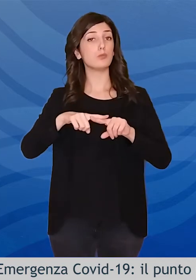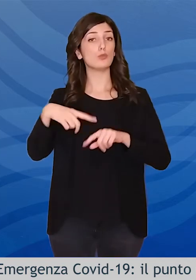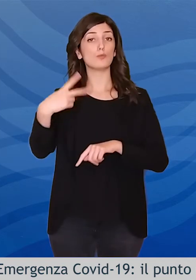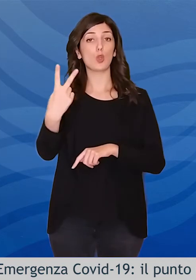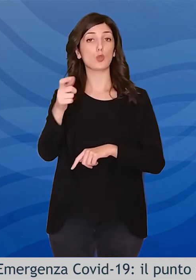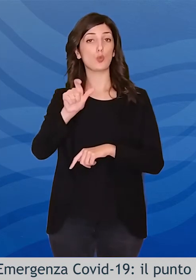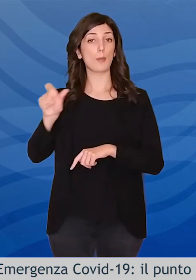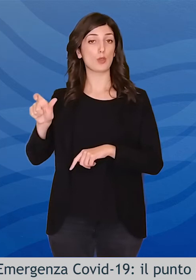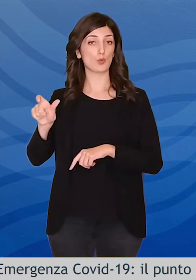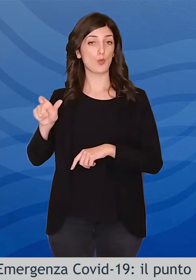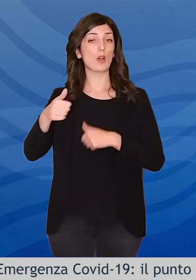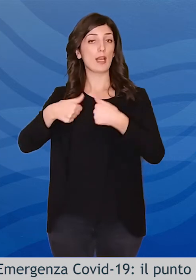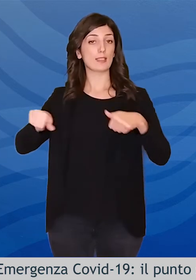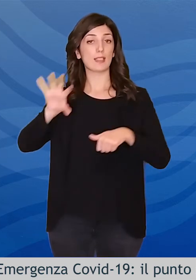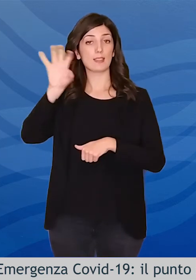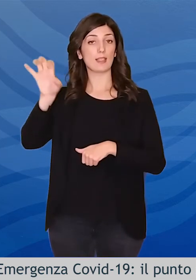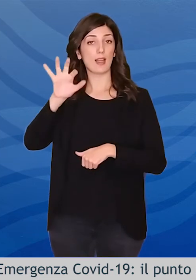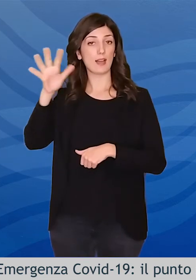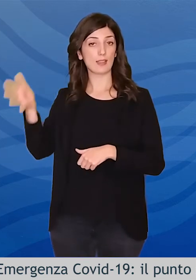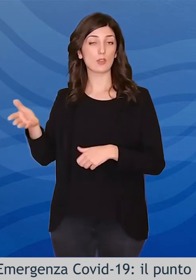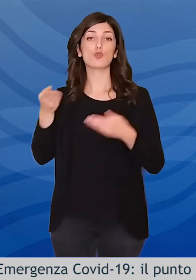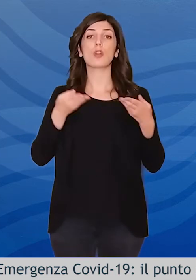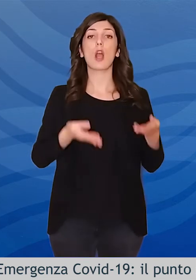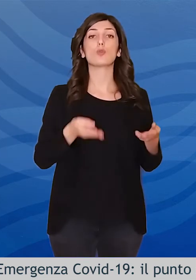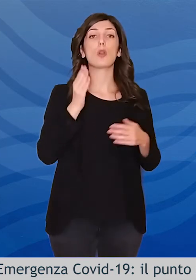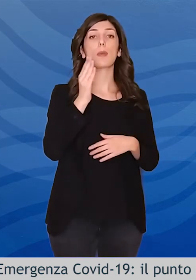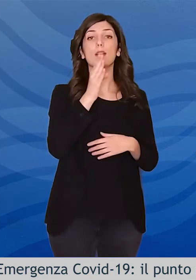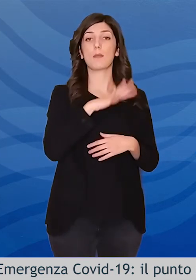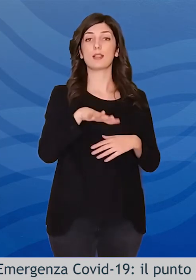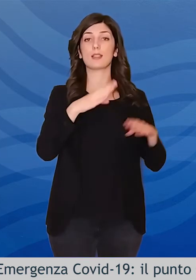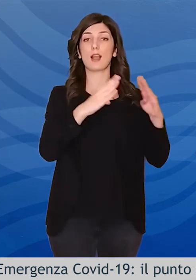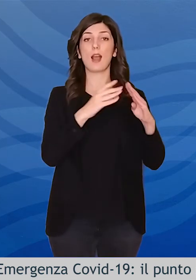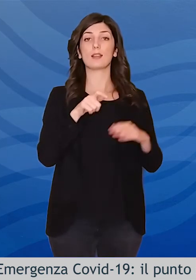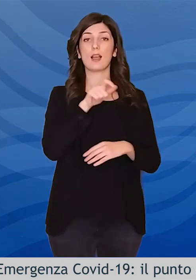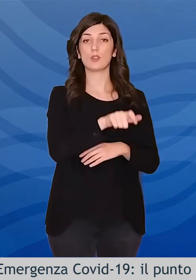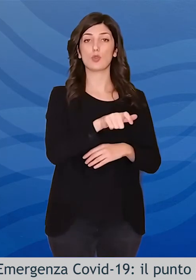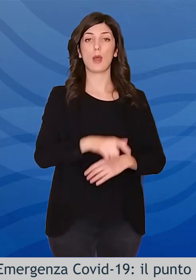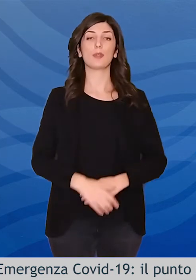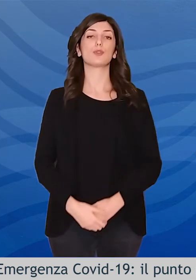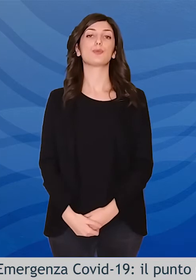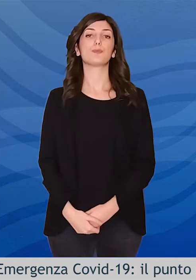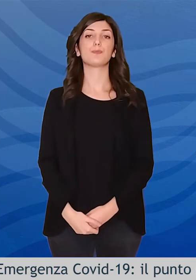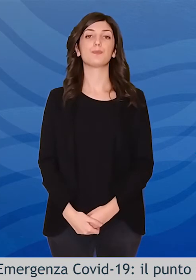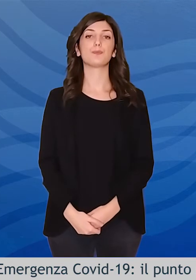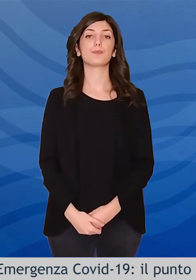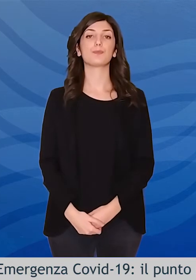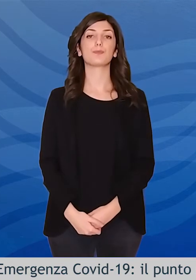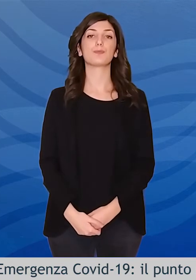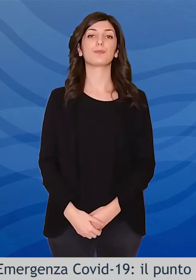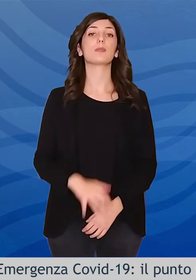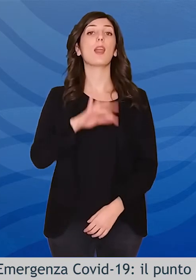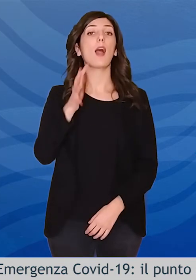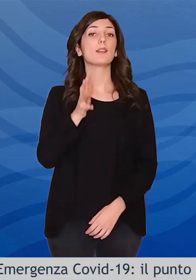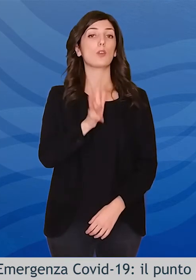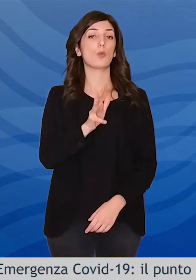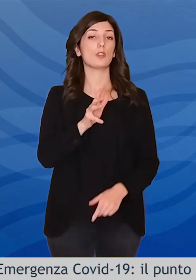sommarne due di residenti in altre regioni italiane ma in isolamento in comuni della Regione Basilicata. Le rimanenti 15